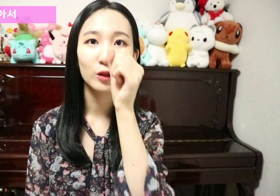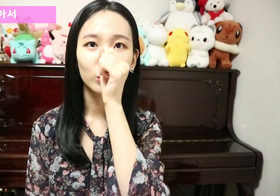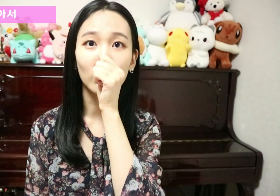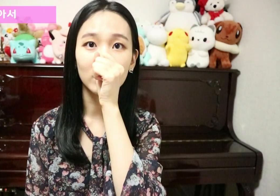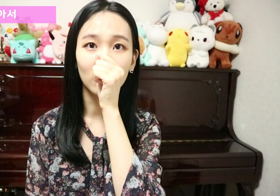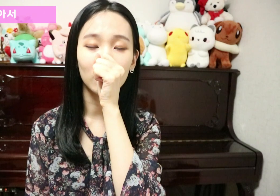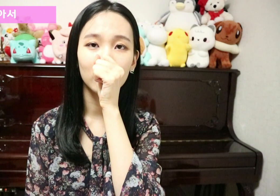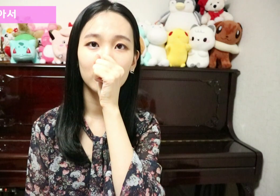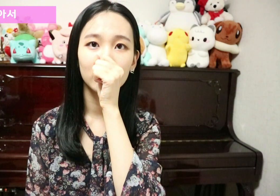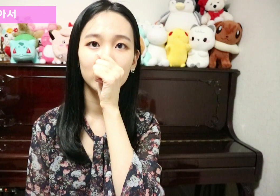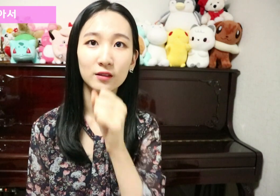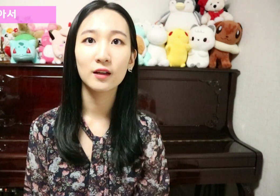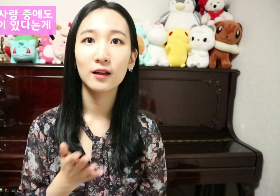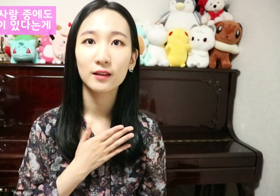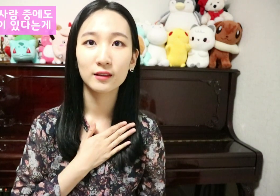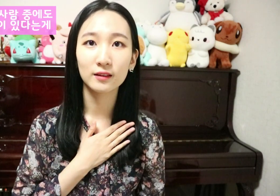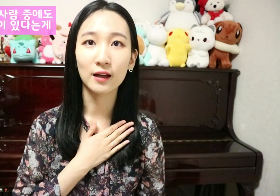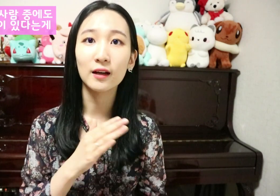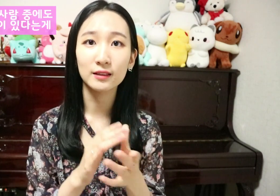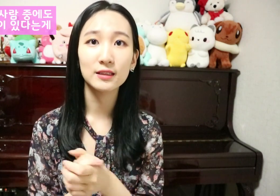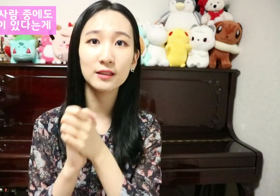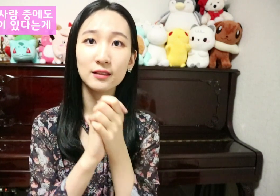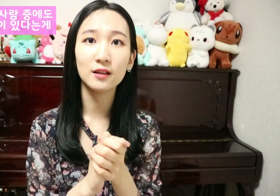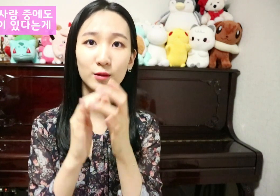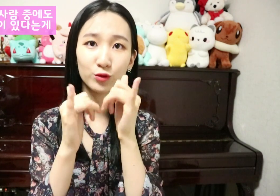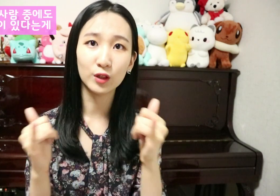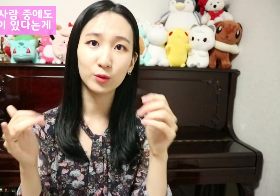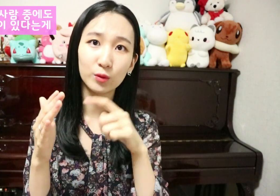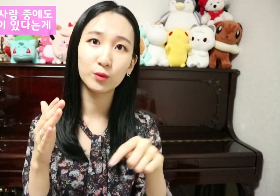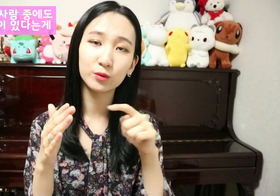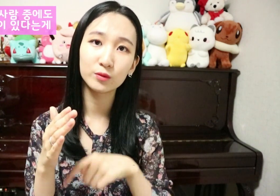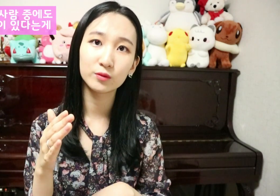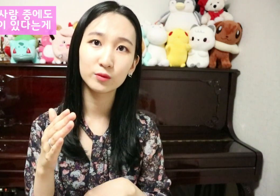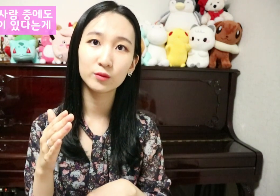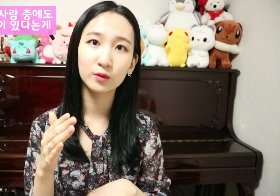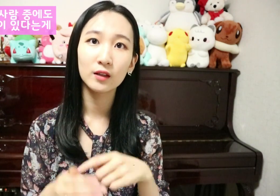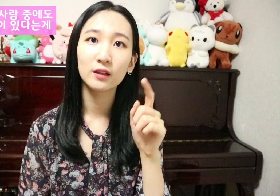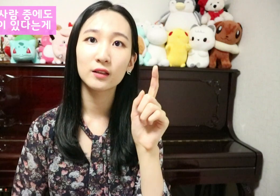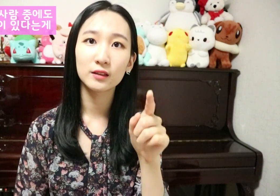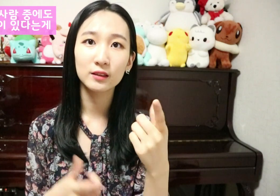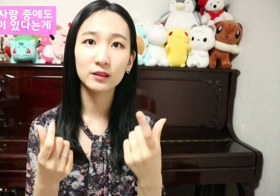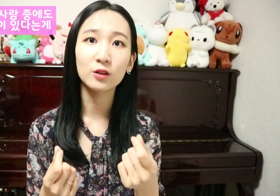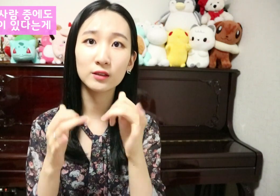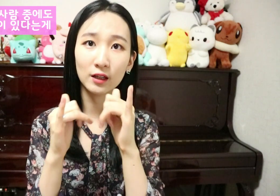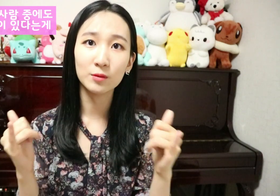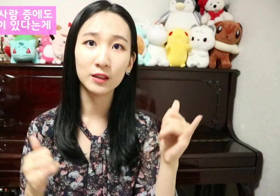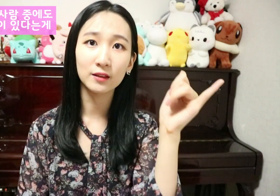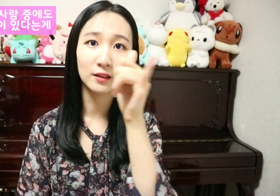좋아서 좋아서 좋아서 나랑 친한 사람 중에도 그런 사람이 있다는